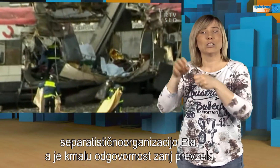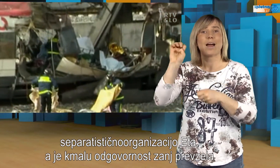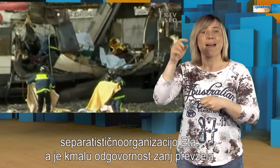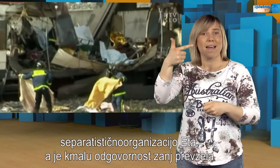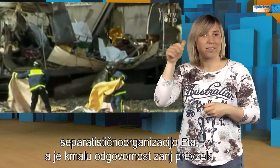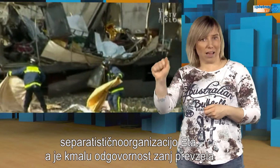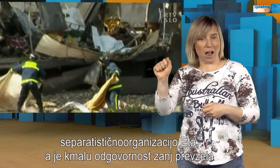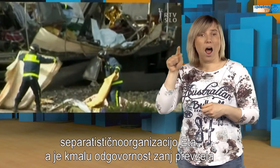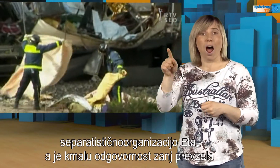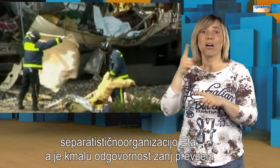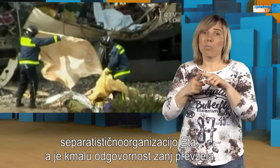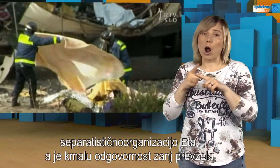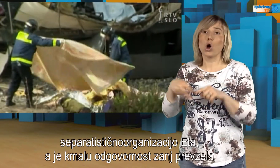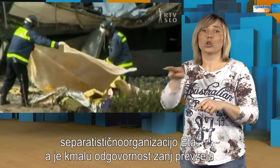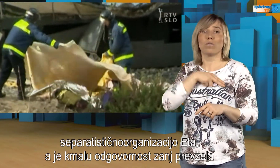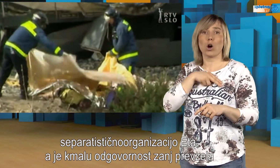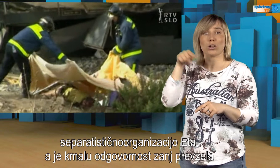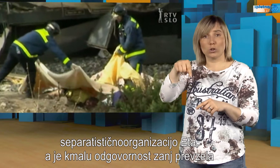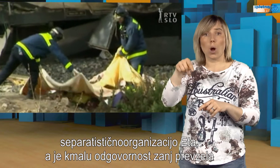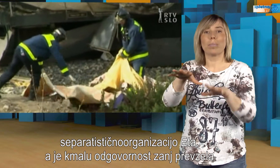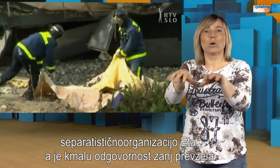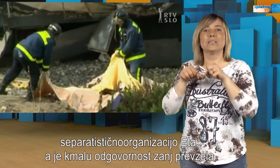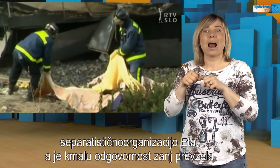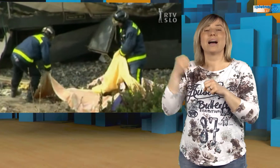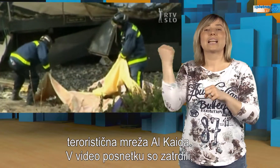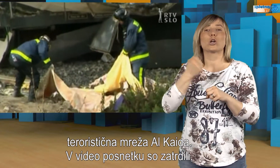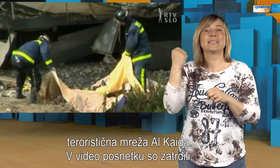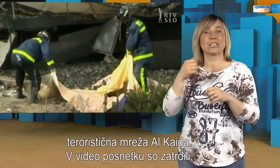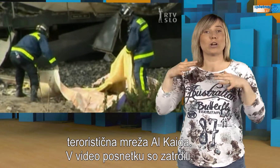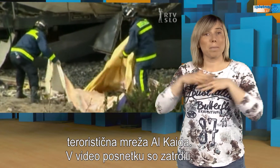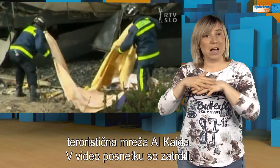a je k malu odgovornost zanj prevzela teroristična mreža Al-Kajda.